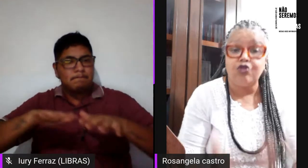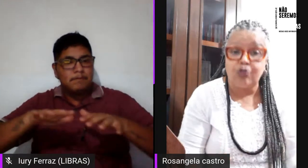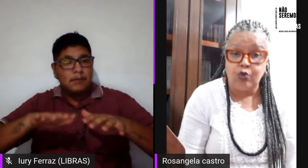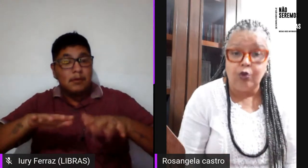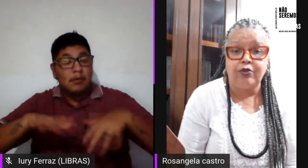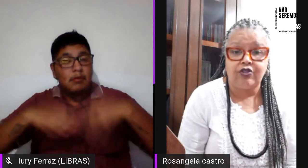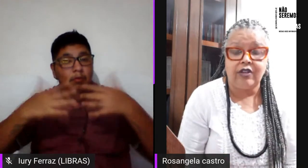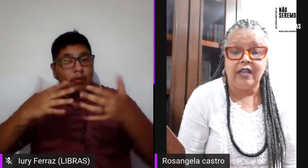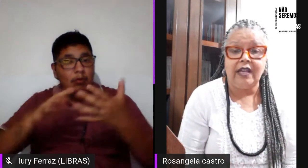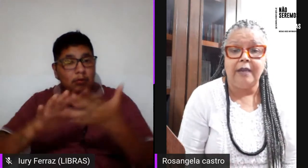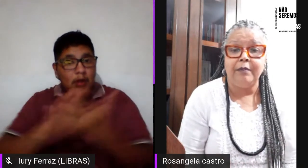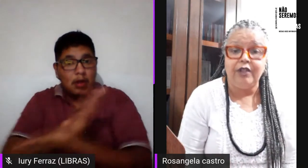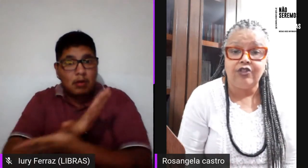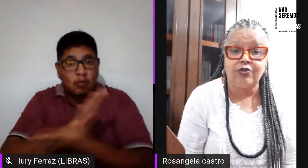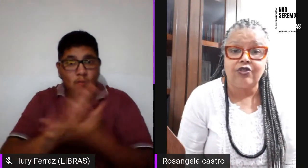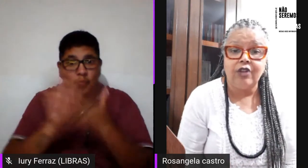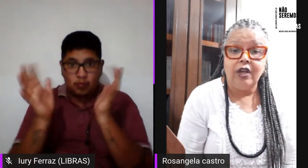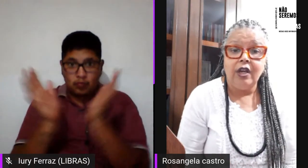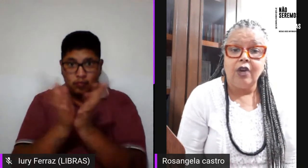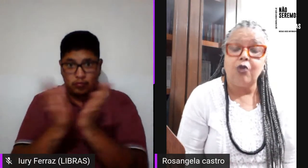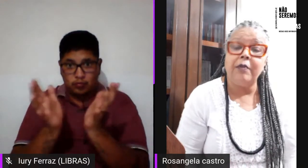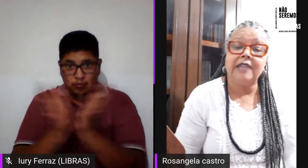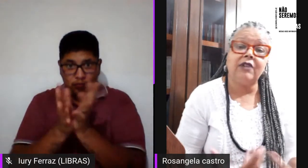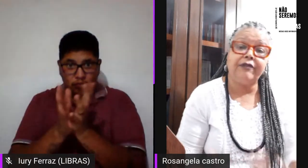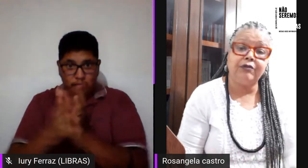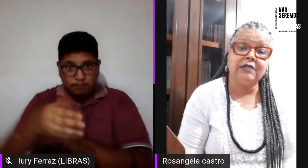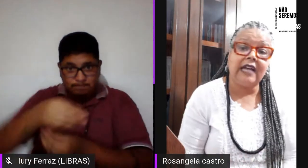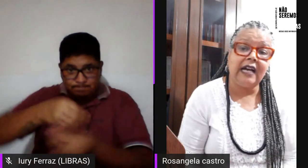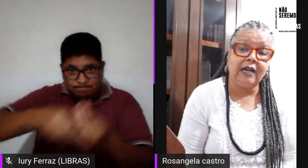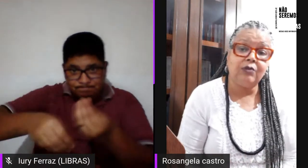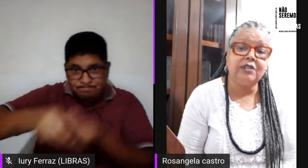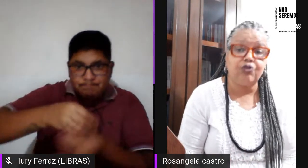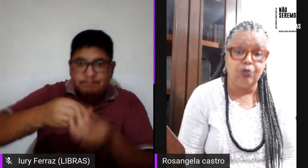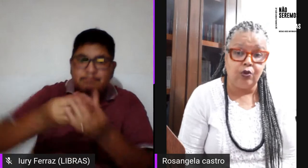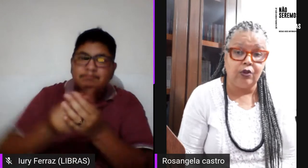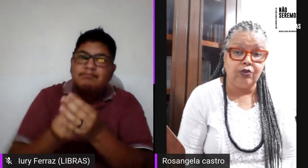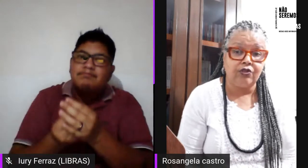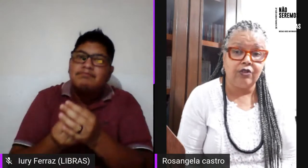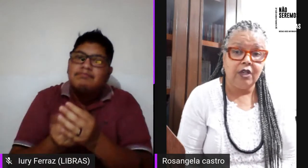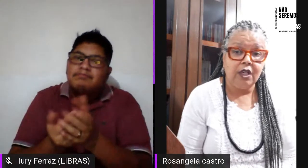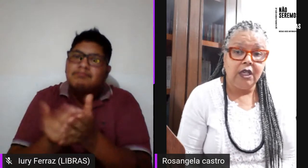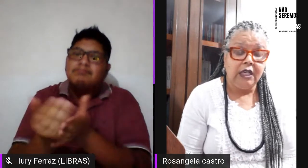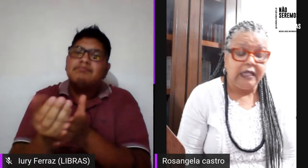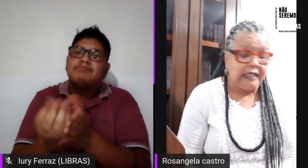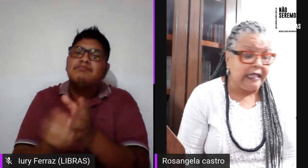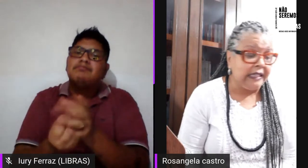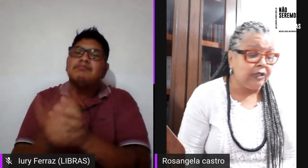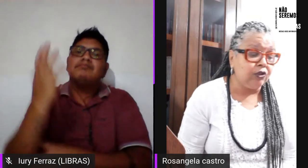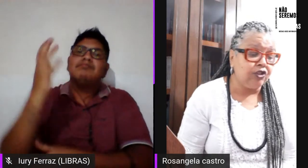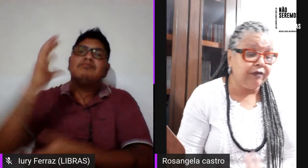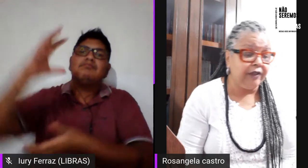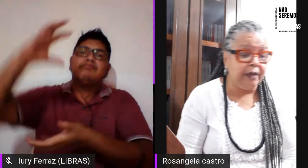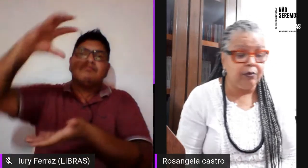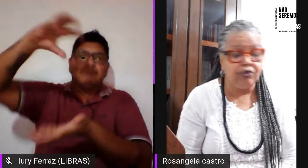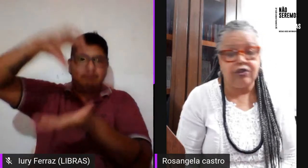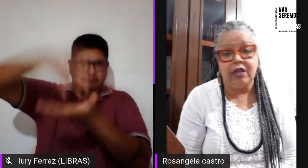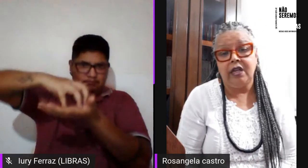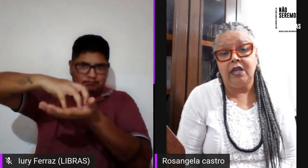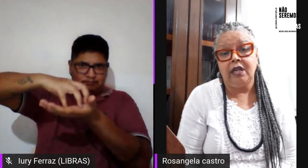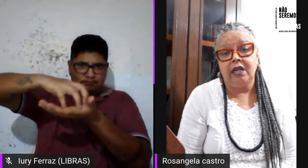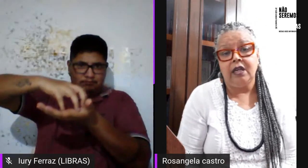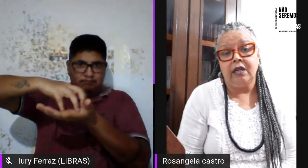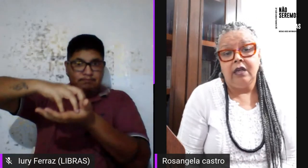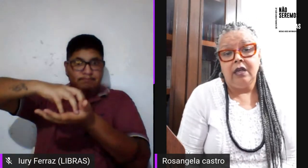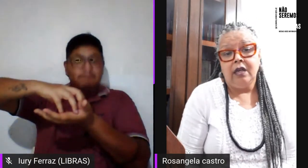alguns grupos mistos começam a afundar os seus núcleos, né, então nós tivemos